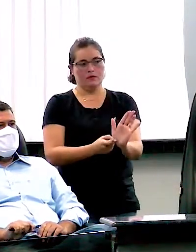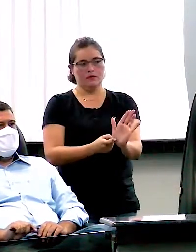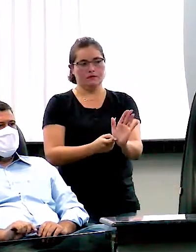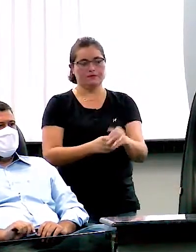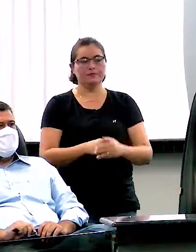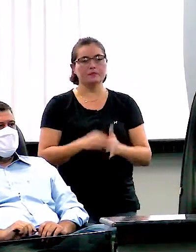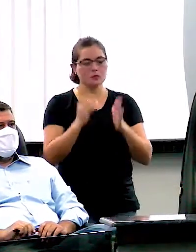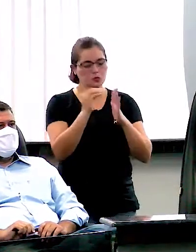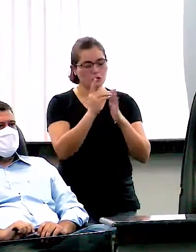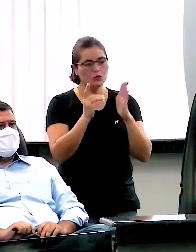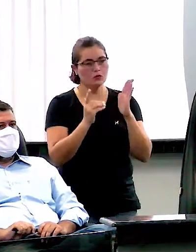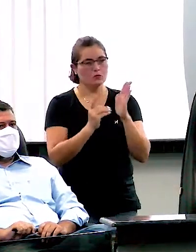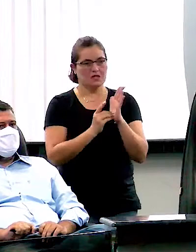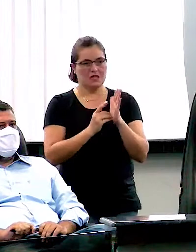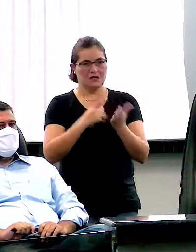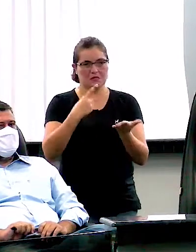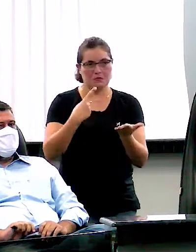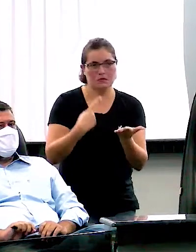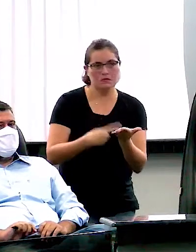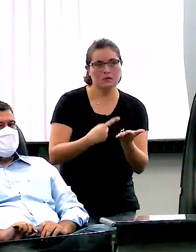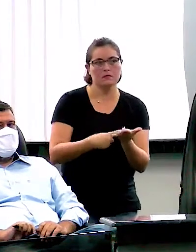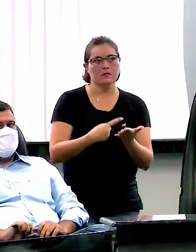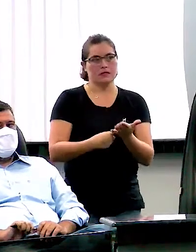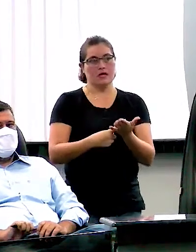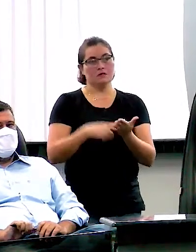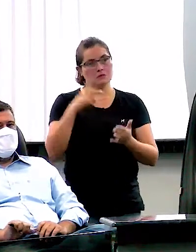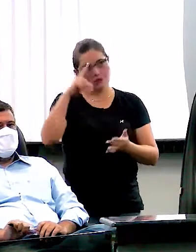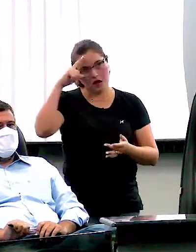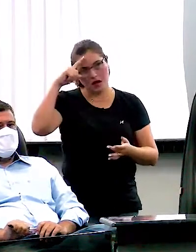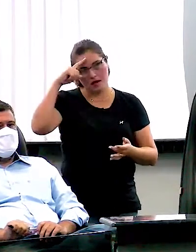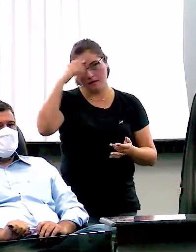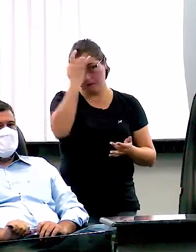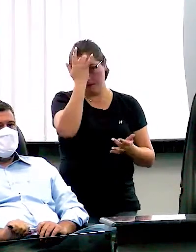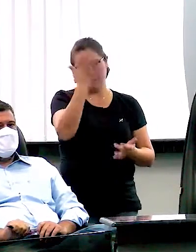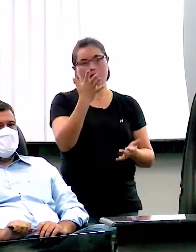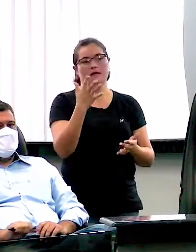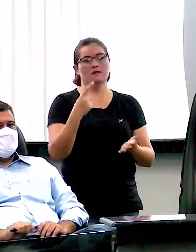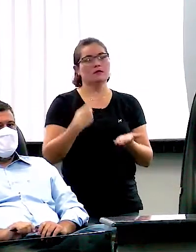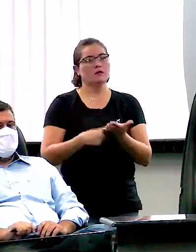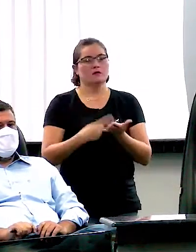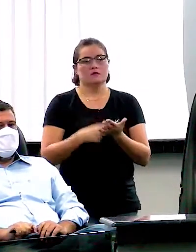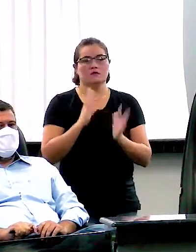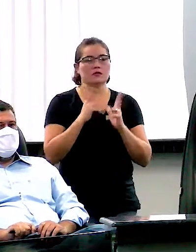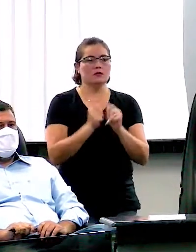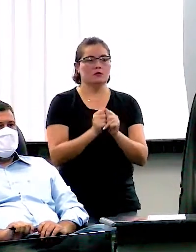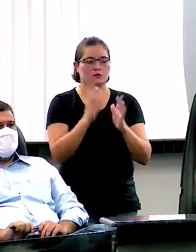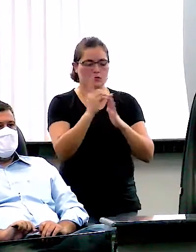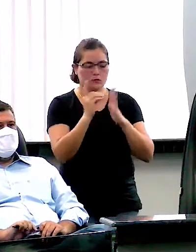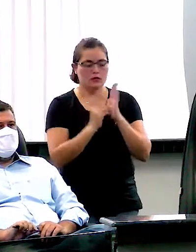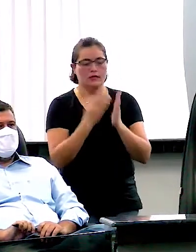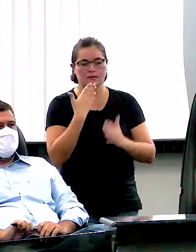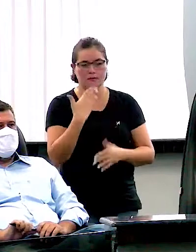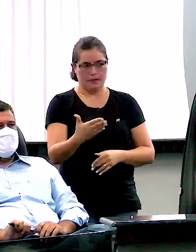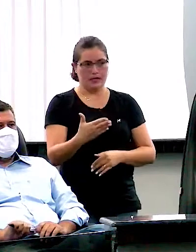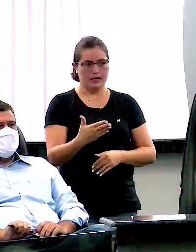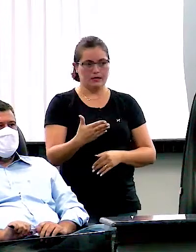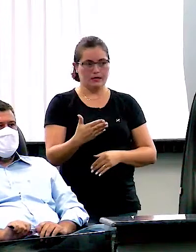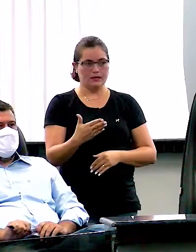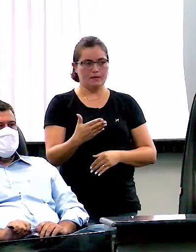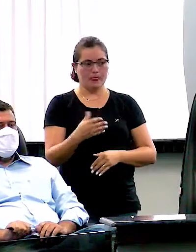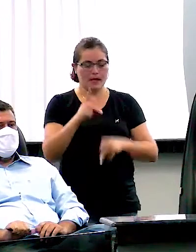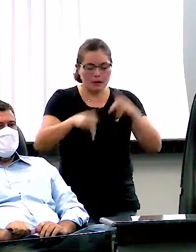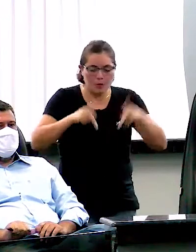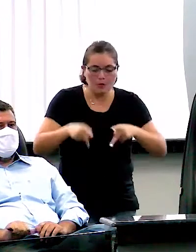não está difícil de se cumprir. Então, que a população fique muito atenta às regras. O